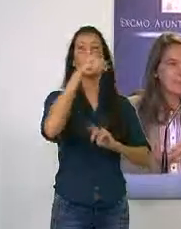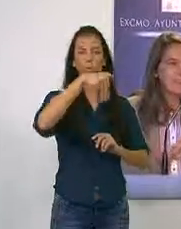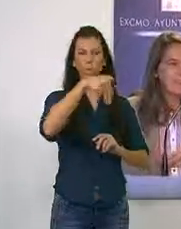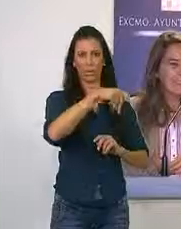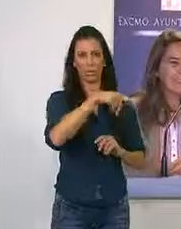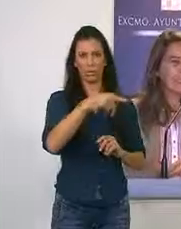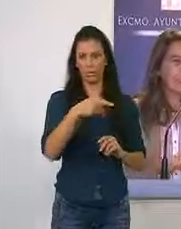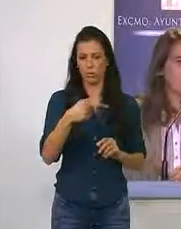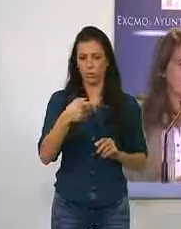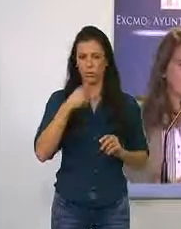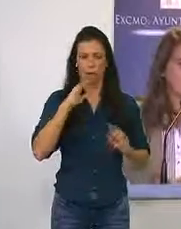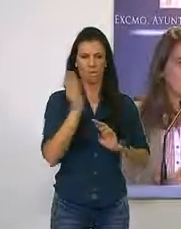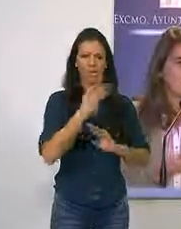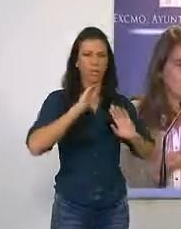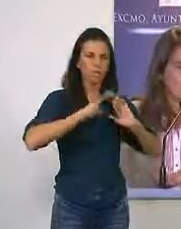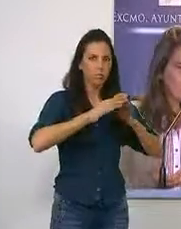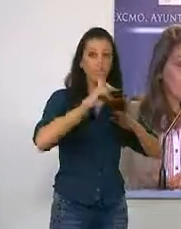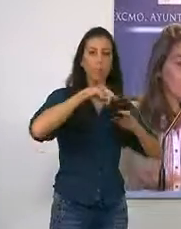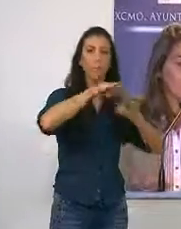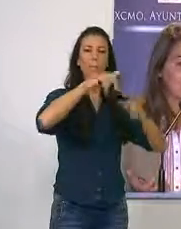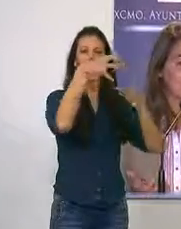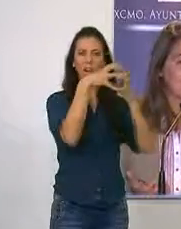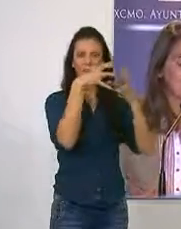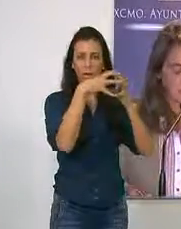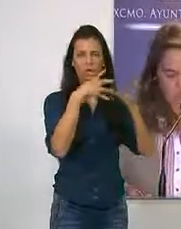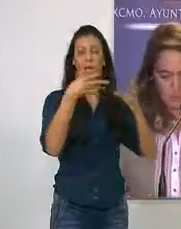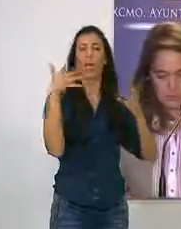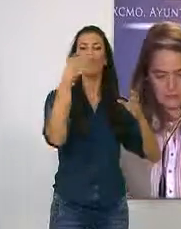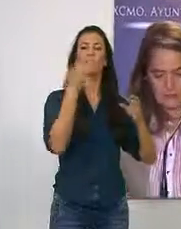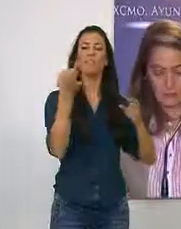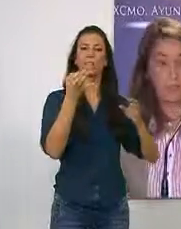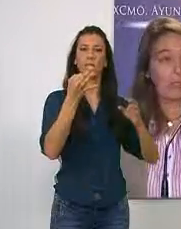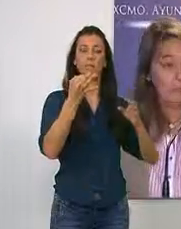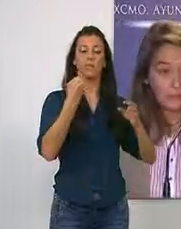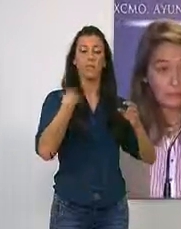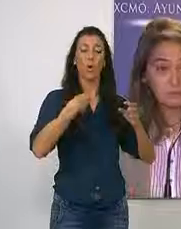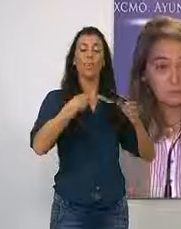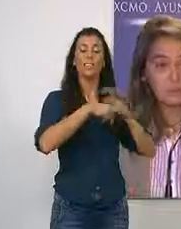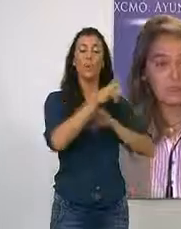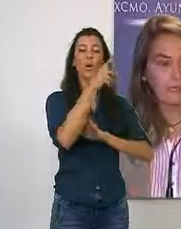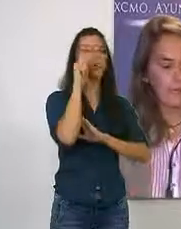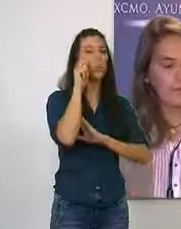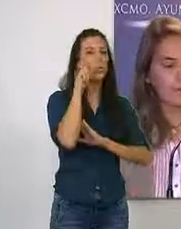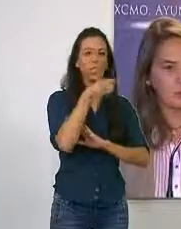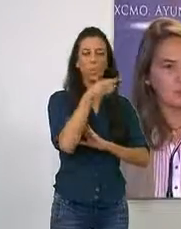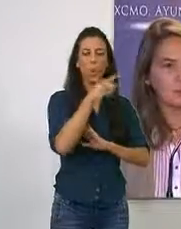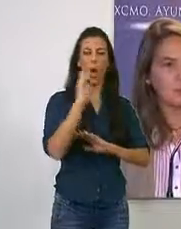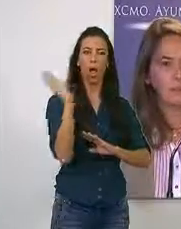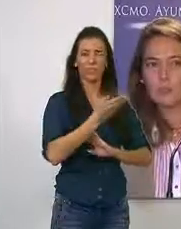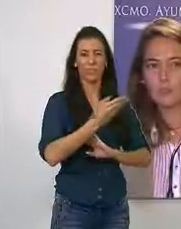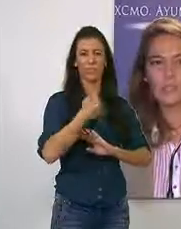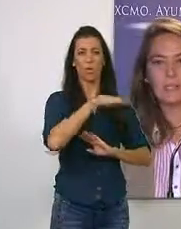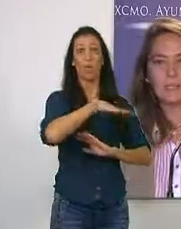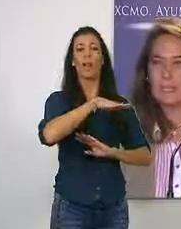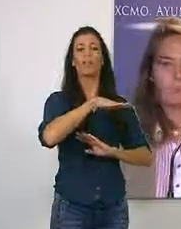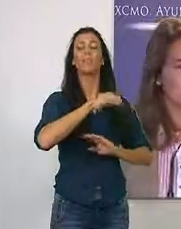litoral e imposibilita la marina interior de Playa Granada y además limita el desarrollo turístico de la